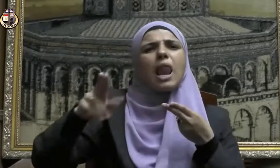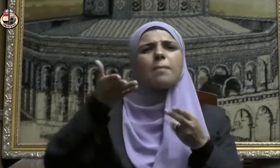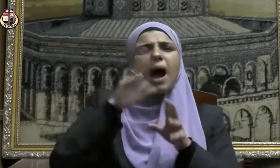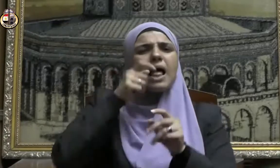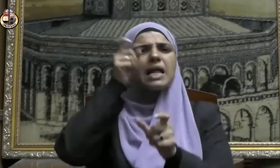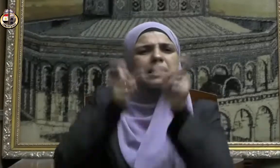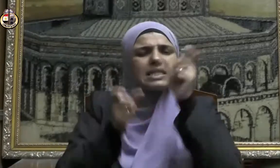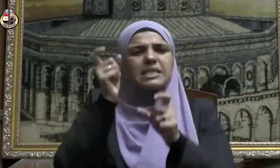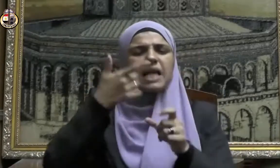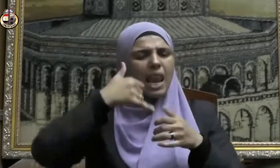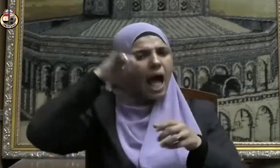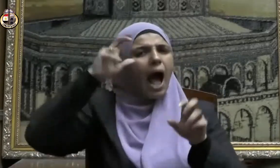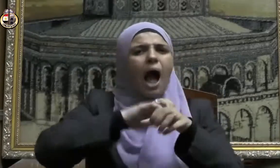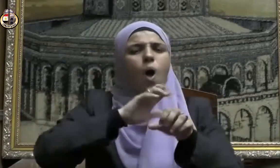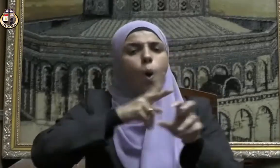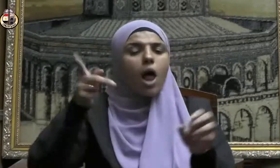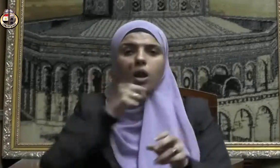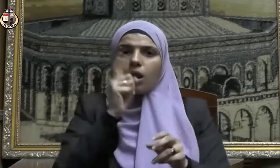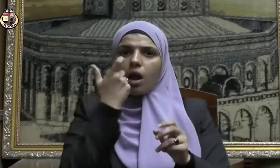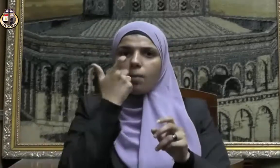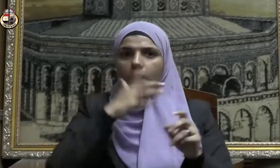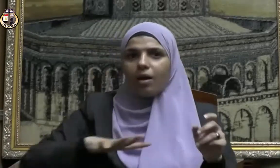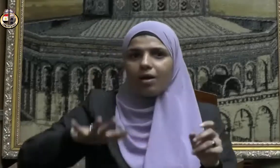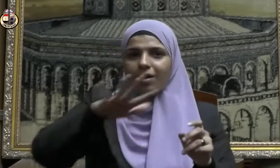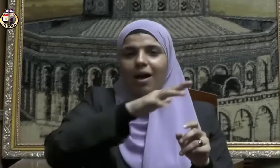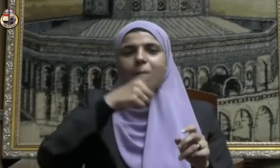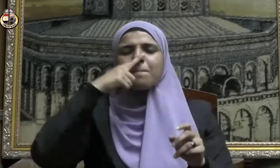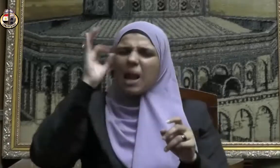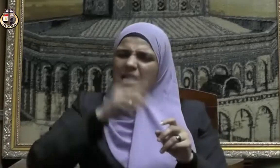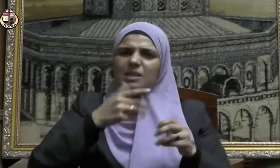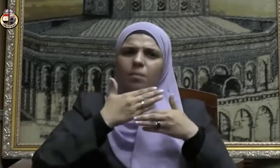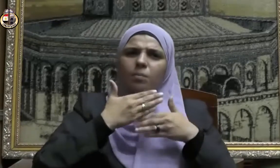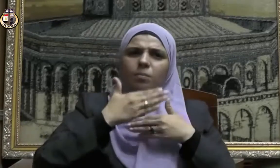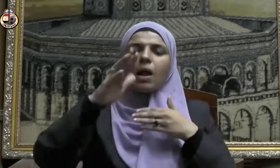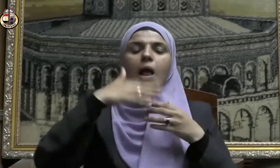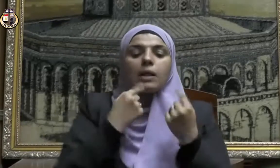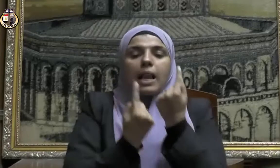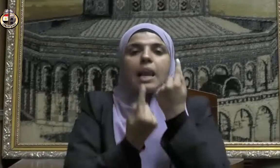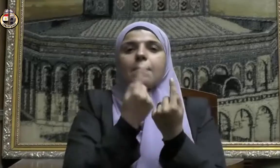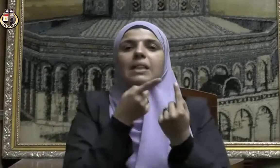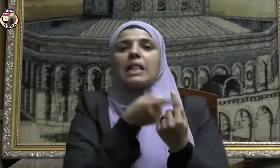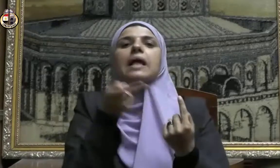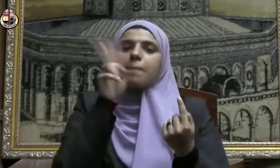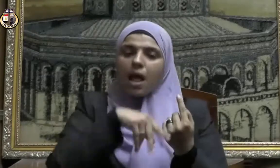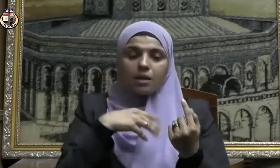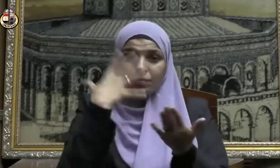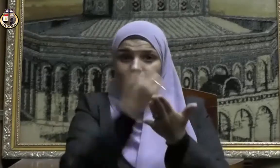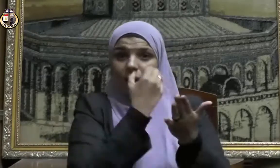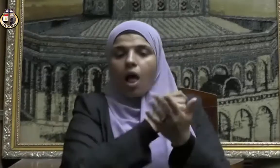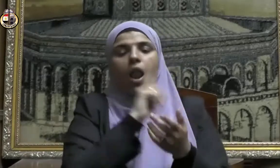والحيوان فحسب بل تمتد إلى النباتات فالحاج